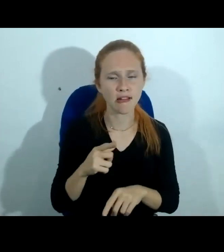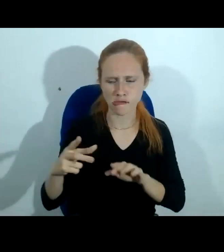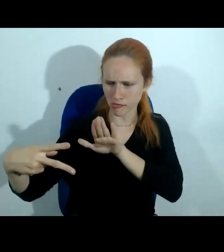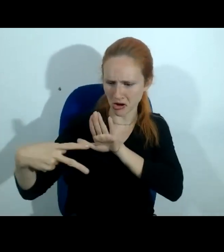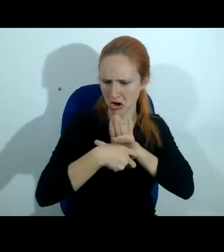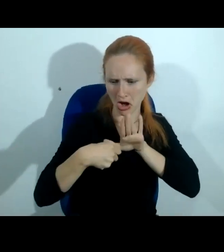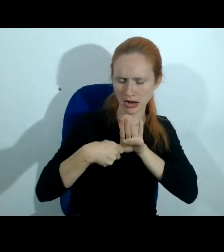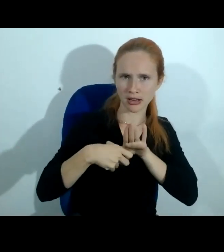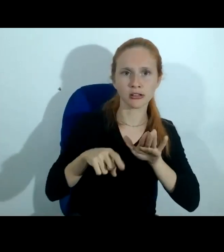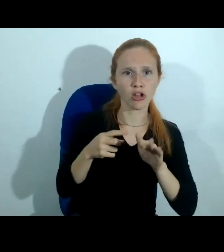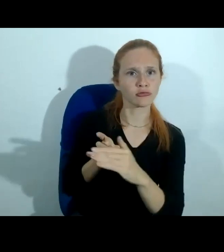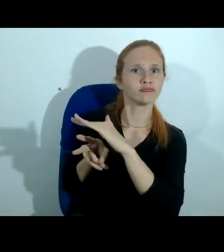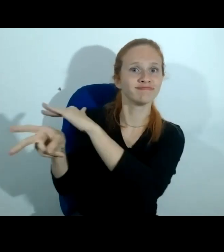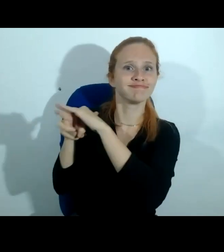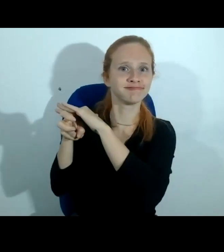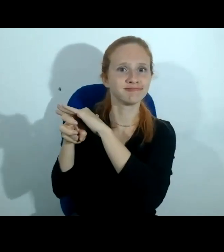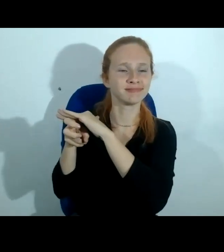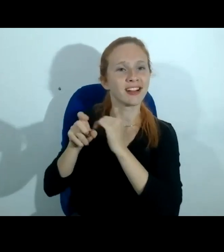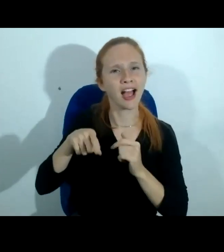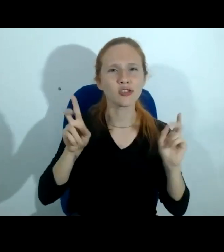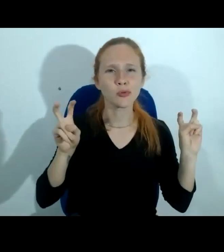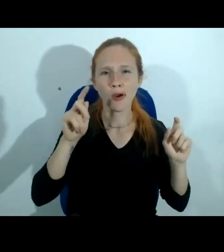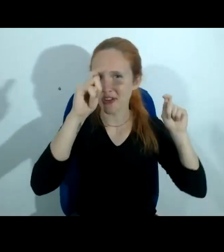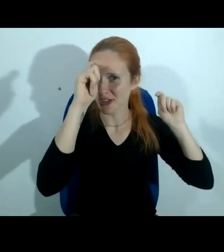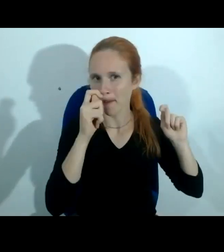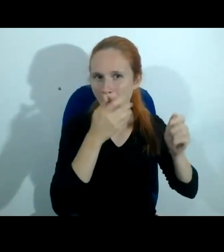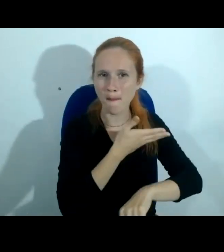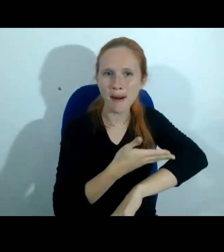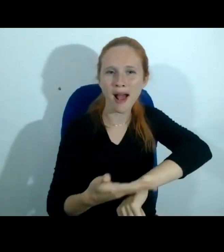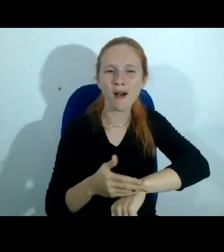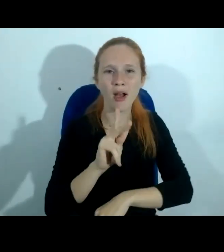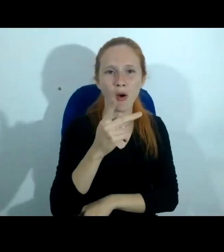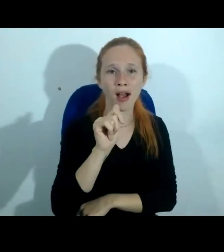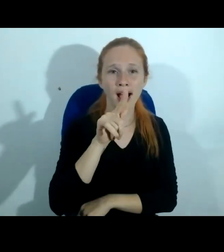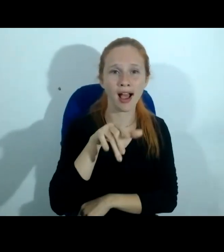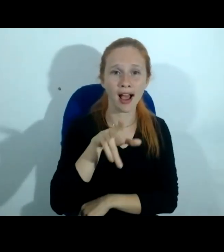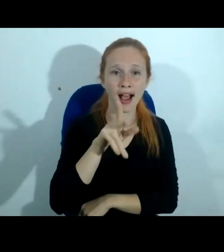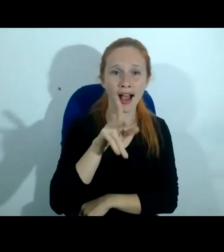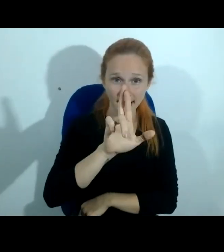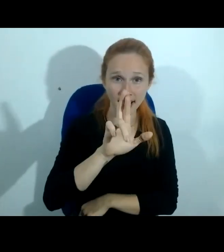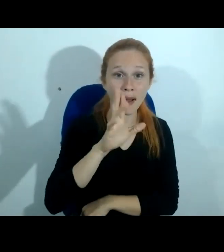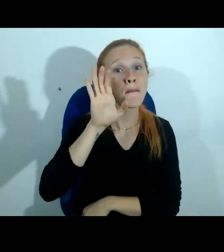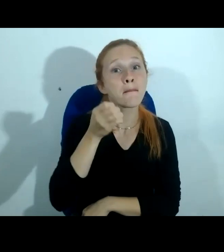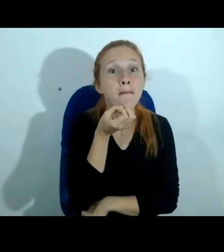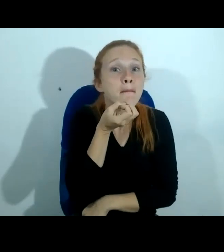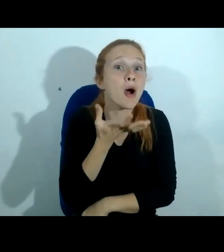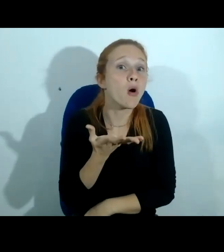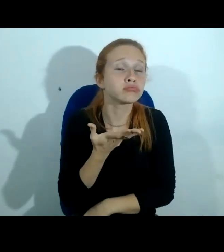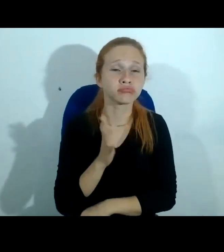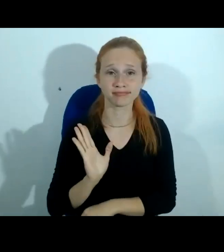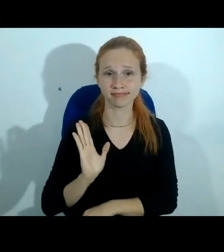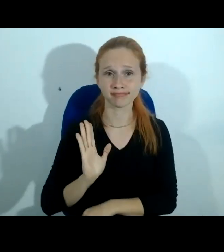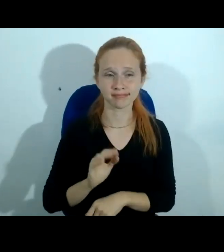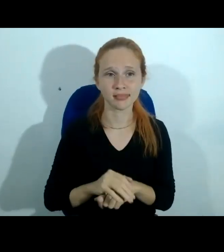mas o white hat quer dizer é o chapéu branco ele é o hacker do bem a gente diz em português é o hacker do bem a gente precisa ter esses